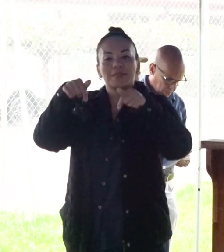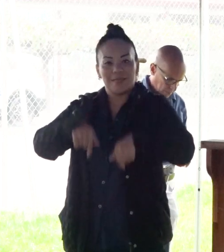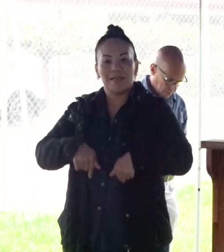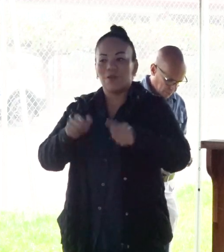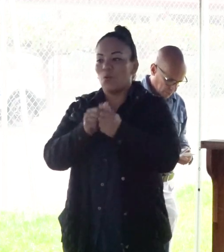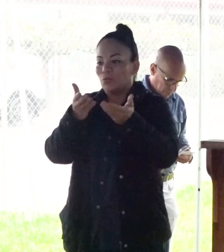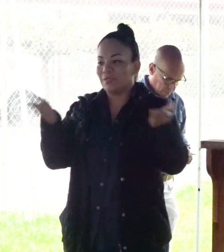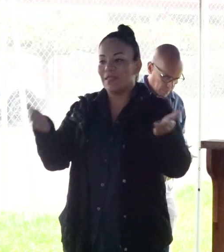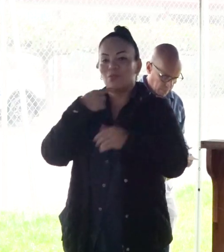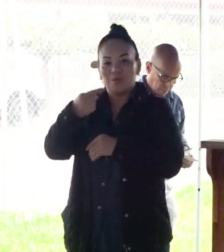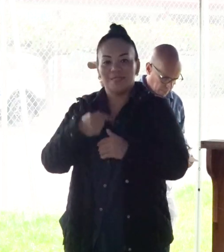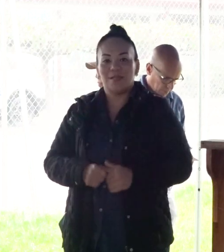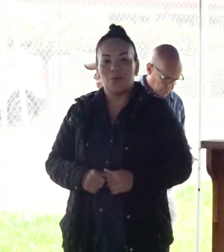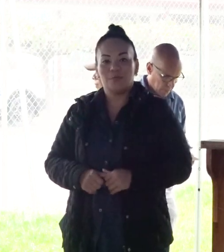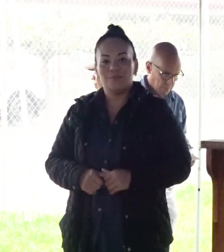de verdad se los digo.